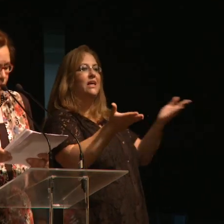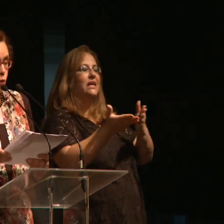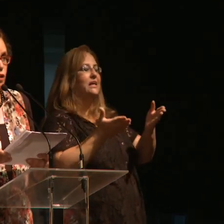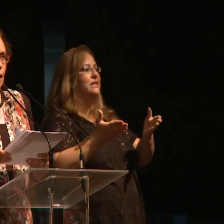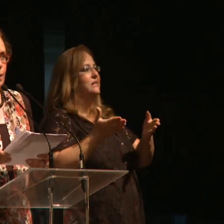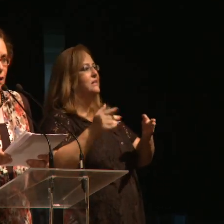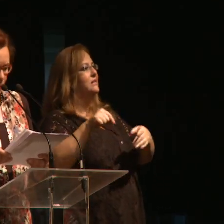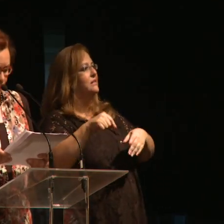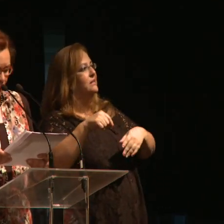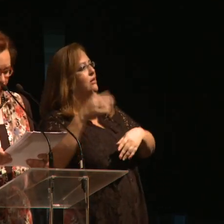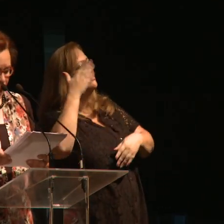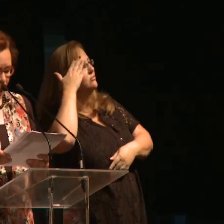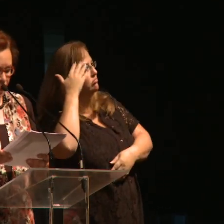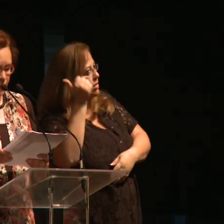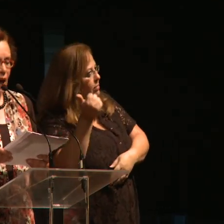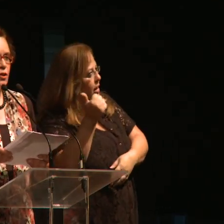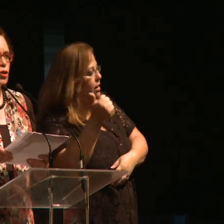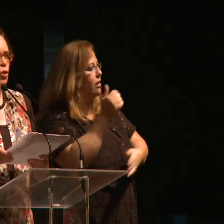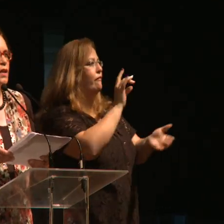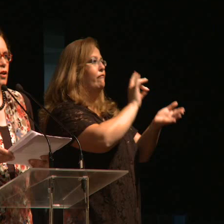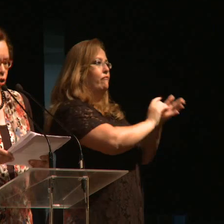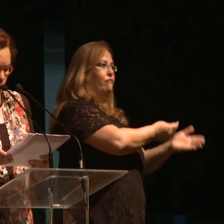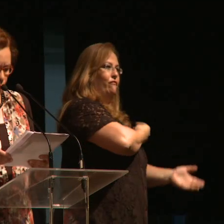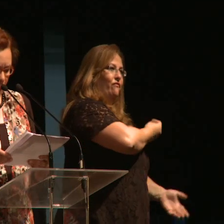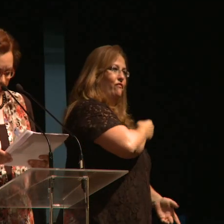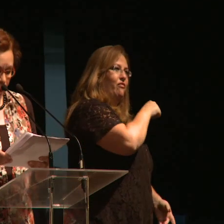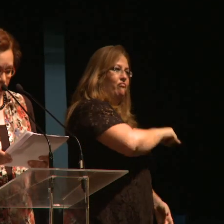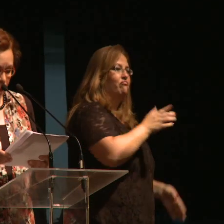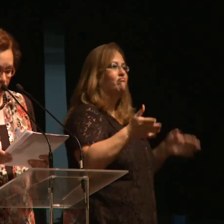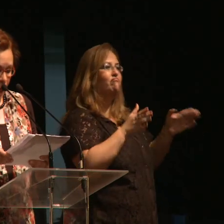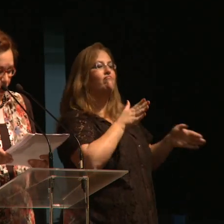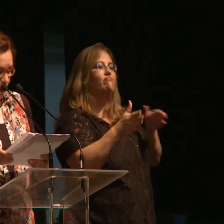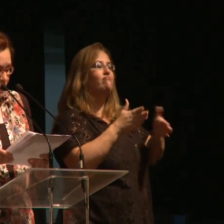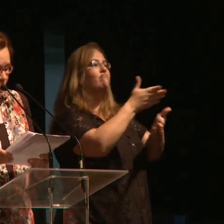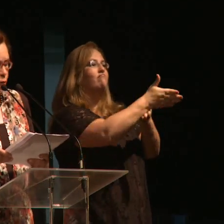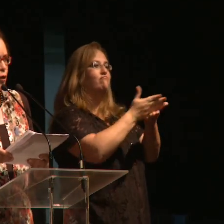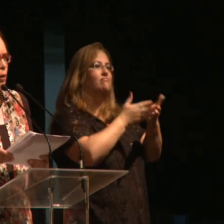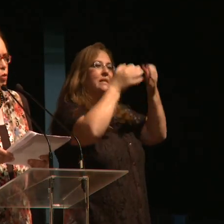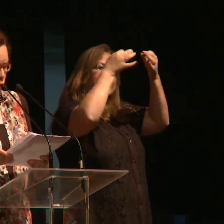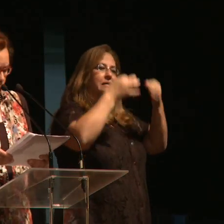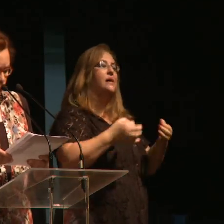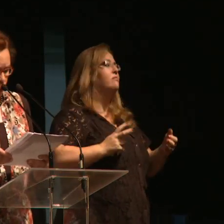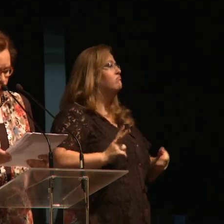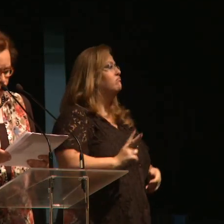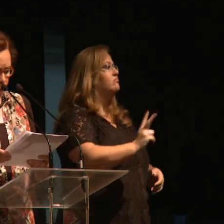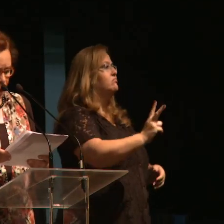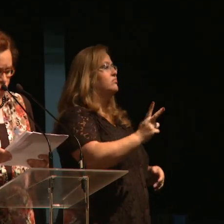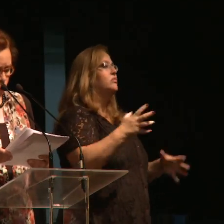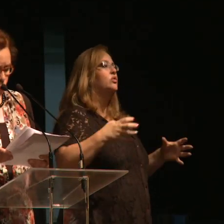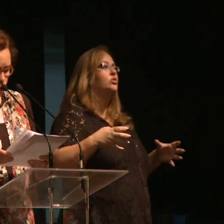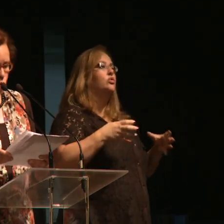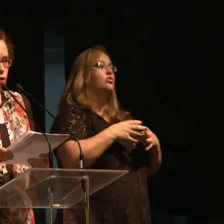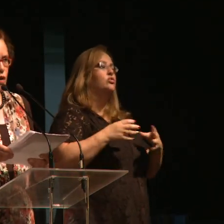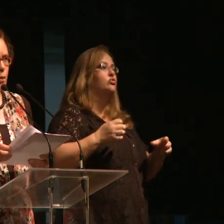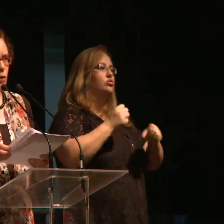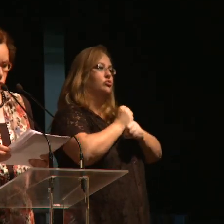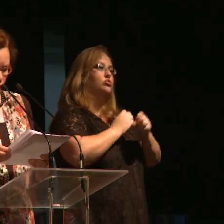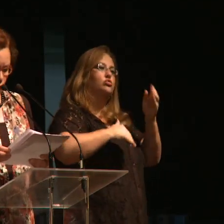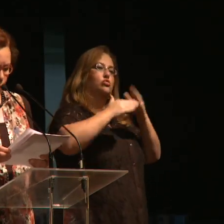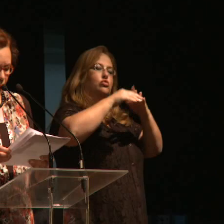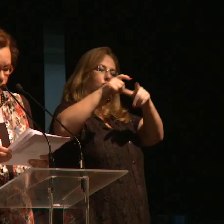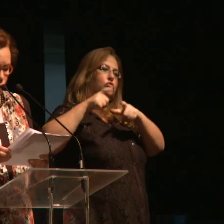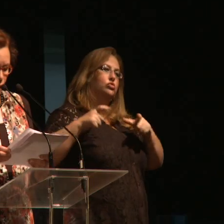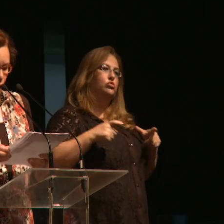entre o saber e a realidade de nossa gente brasileira. É assim que vamos, coletivamente, em todos os